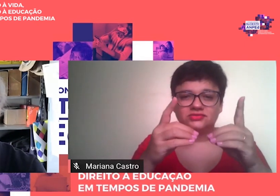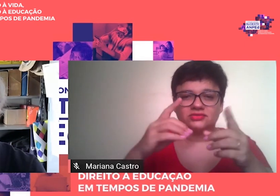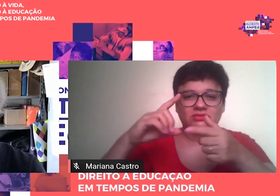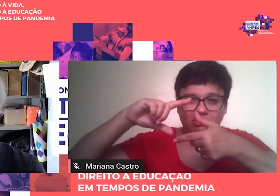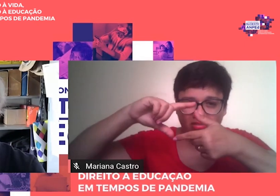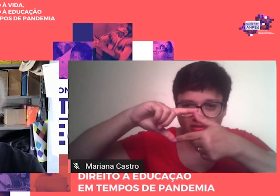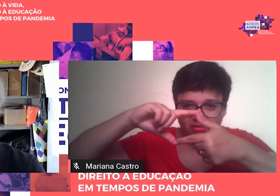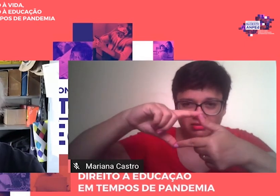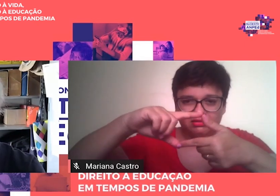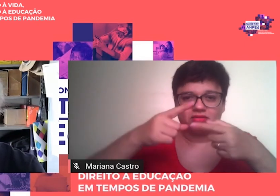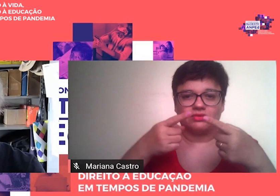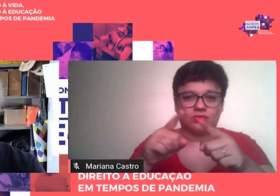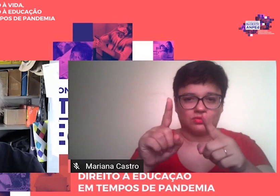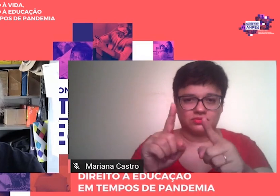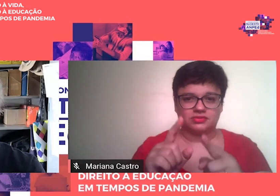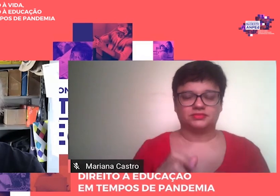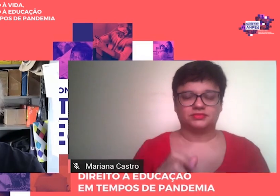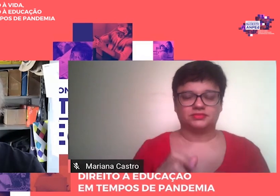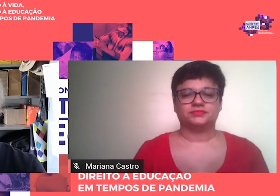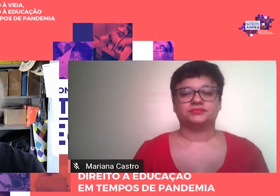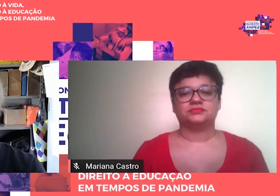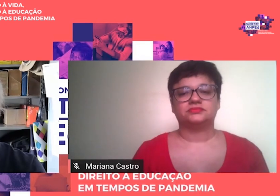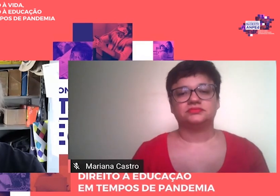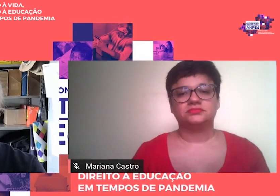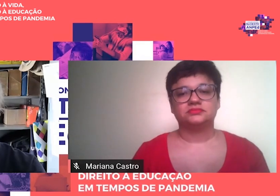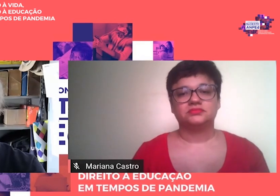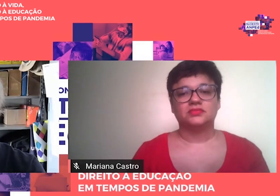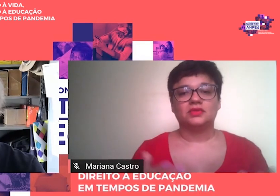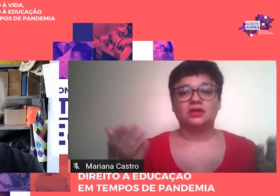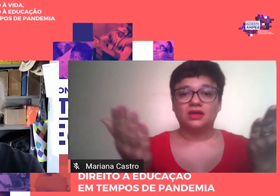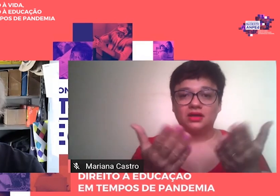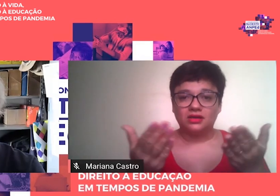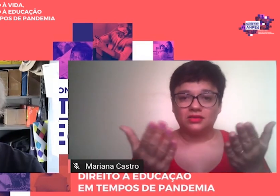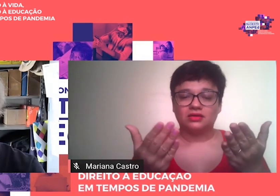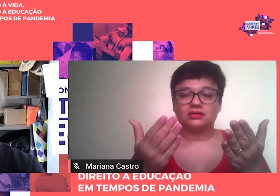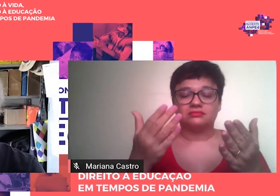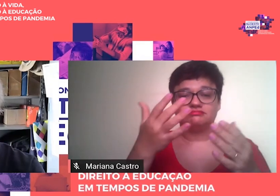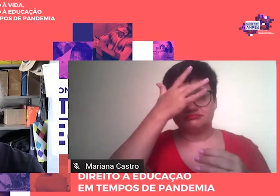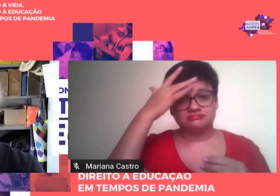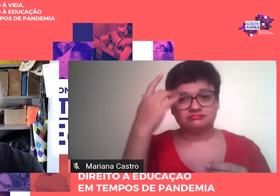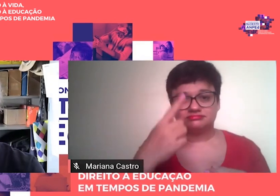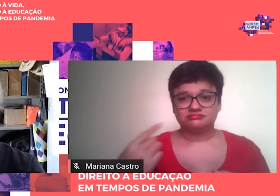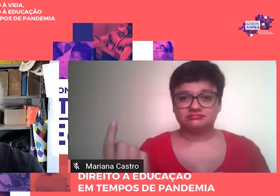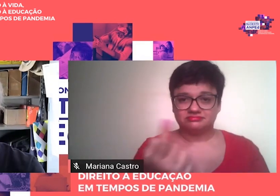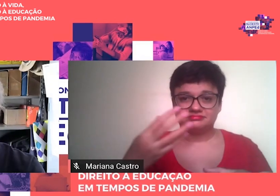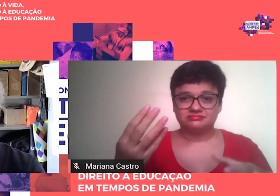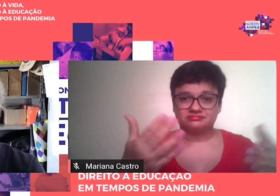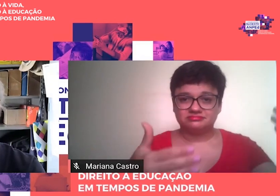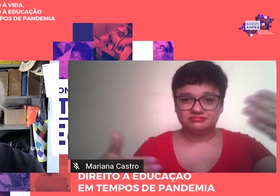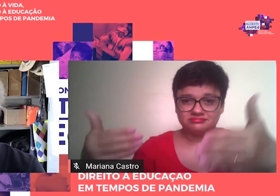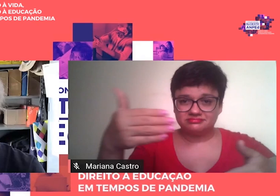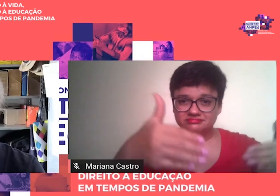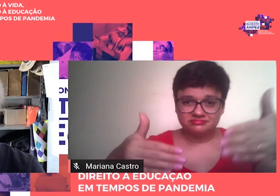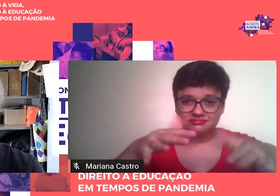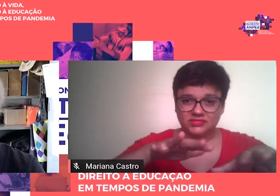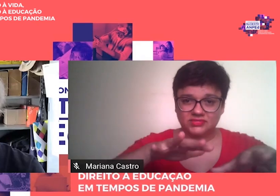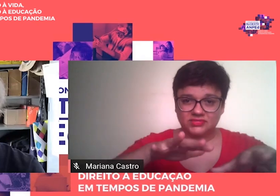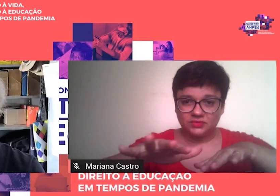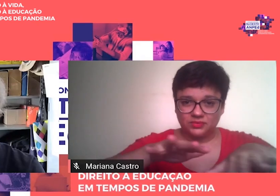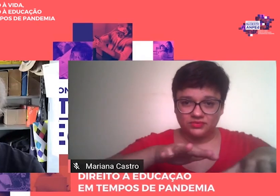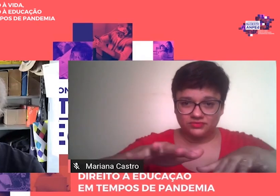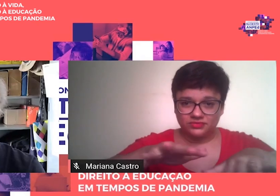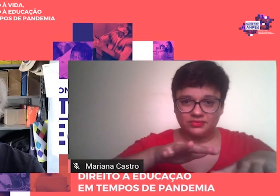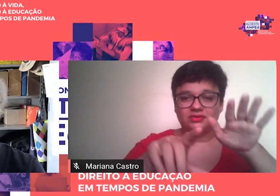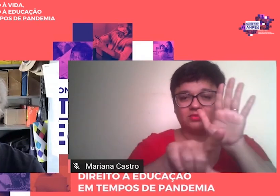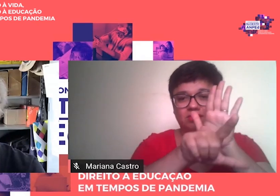funcionamento do ensino. Diante da pretensão dos integrantes desse movimento e dos promotores dos projetos de